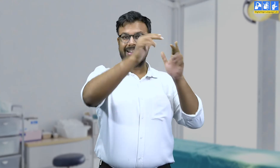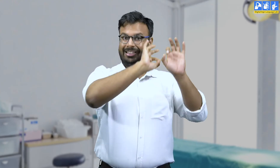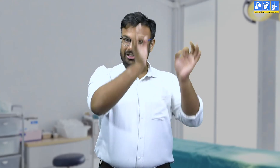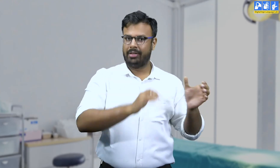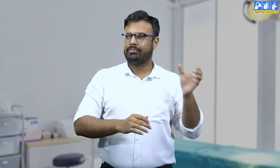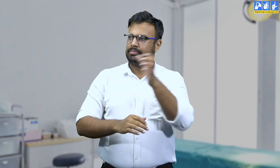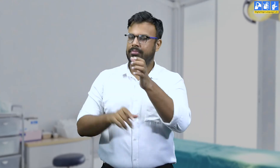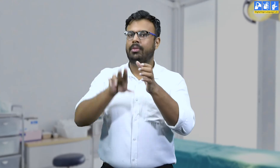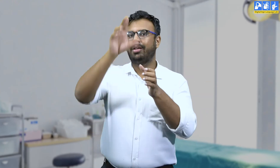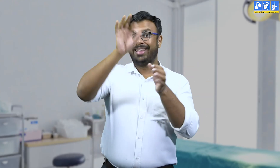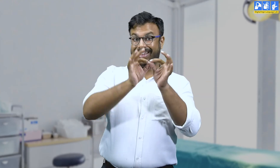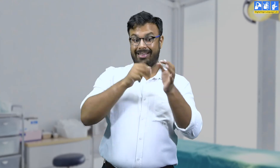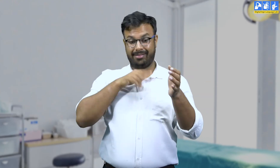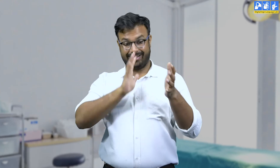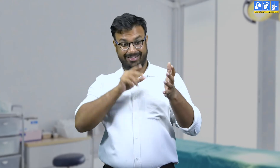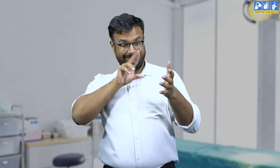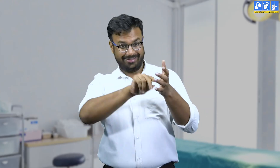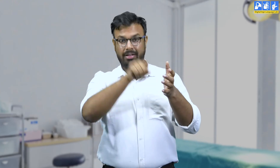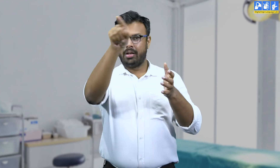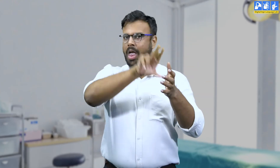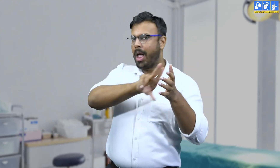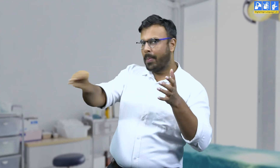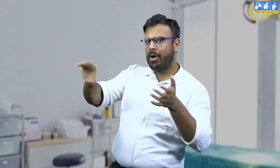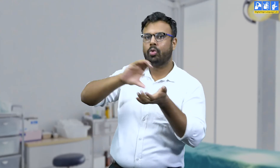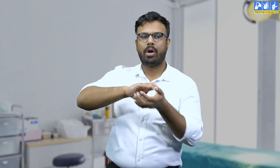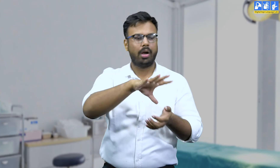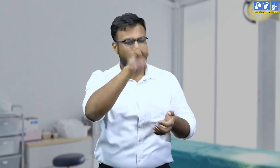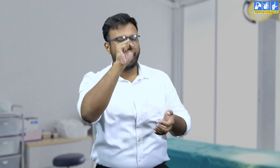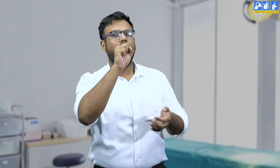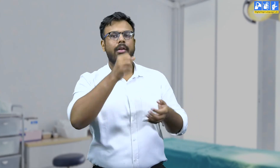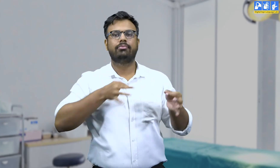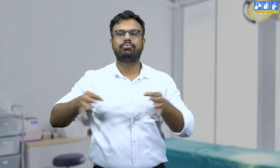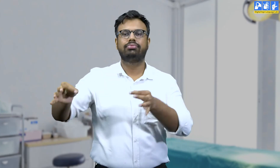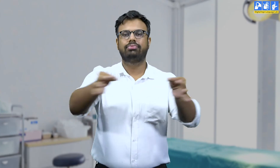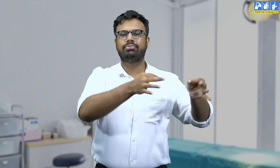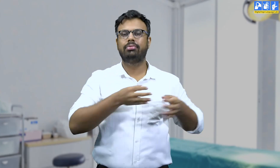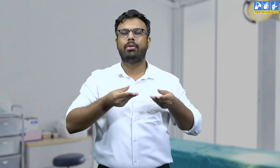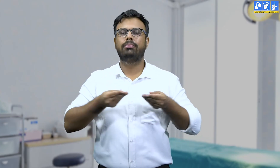करके interpreter के जरिये वो अपनी बात को रख सकते हैं